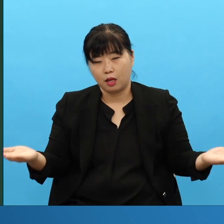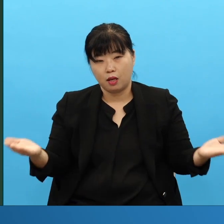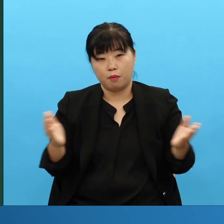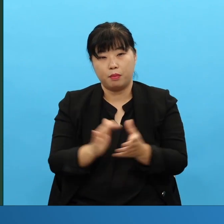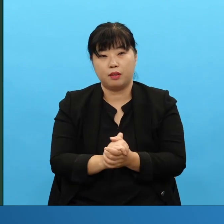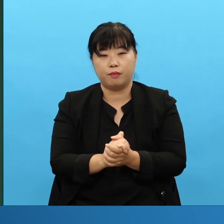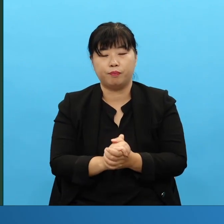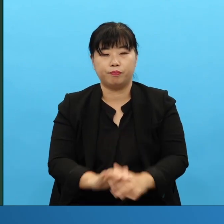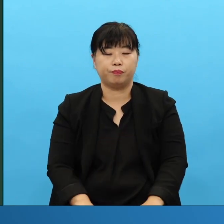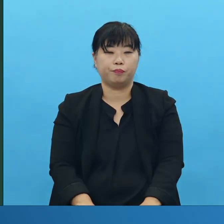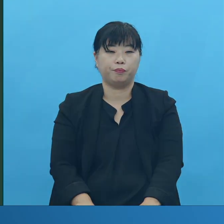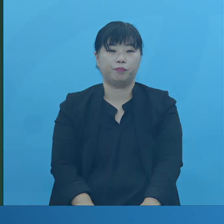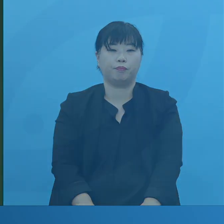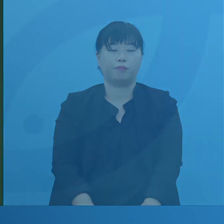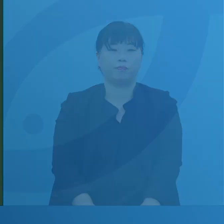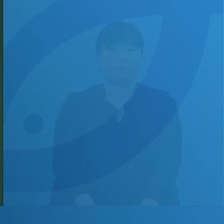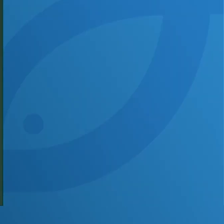예수 그리스도的名祷告 아멘 아멘 아멘大家